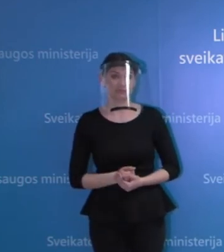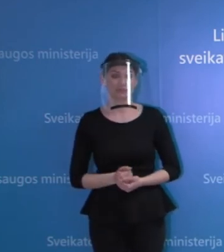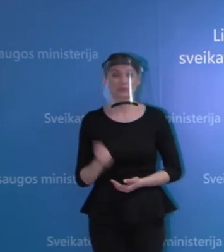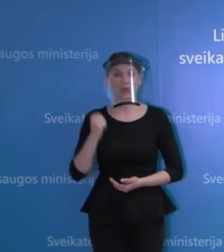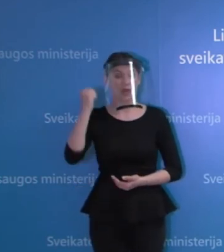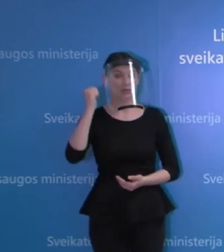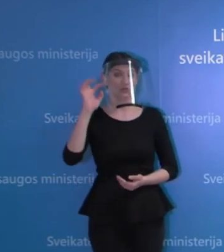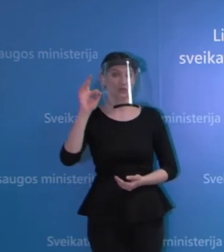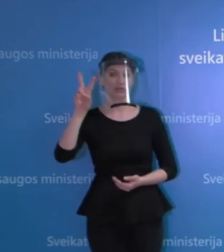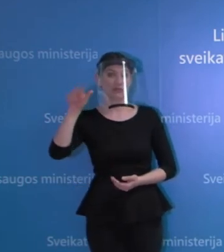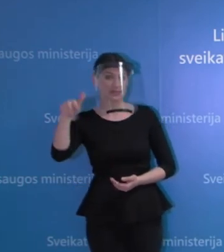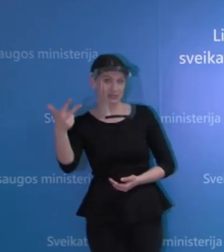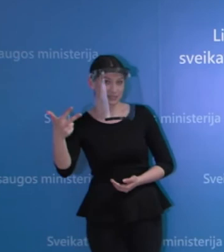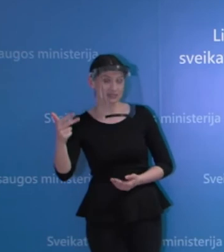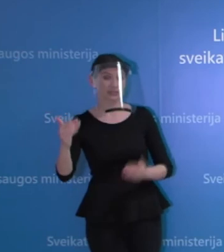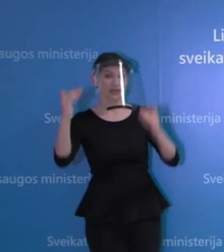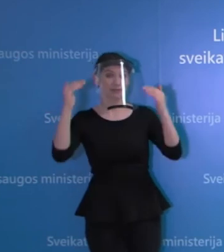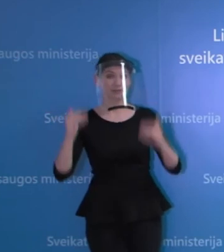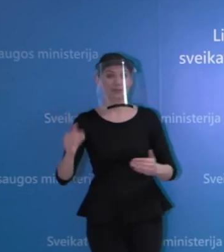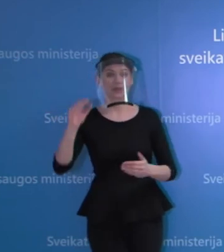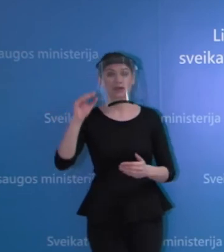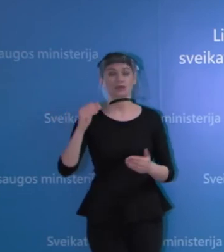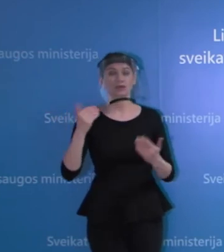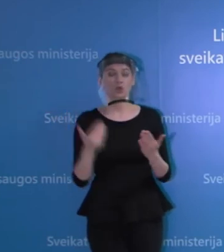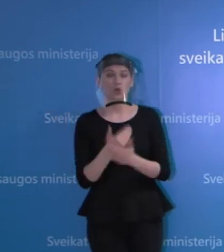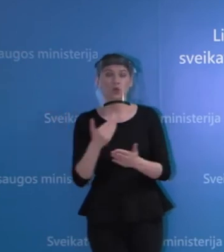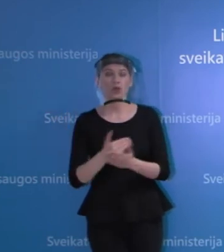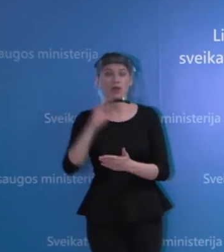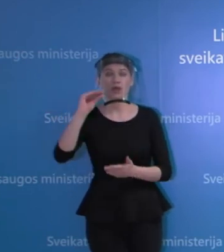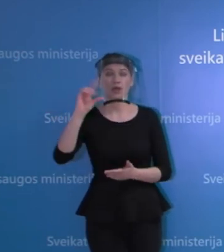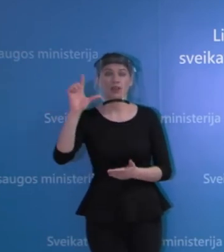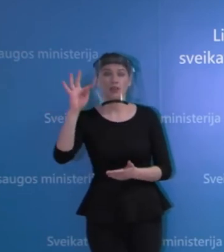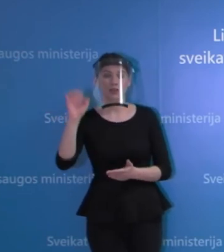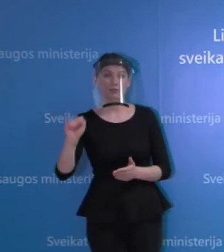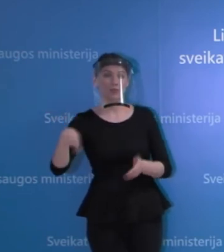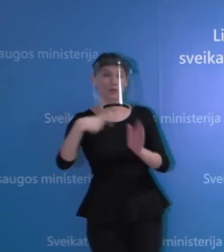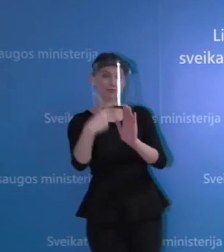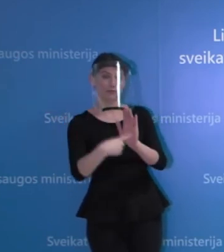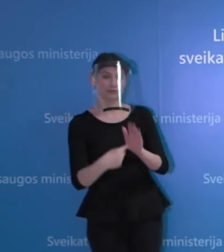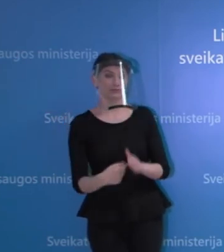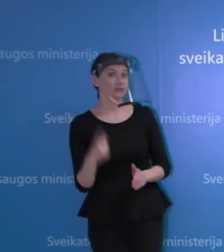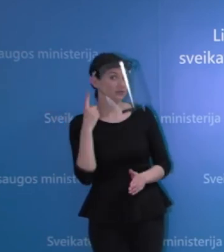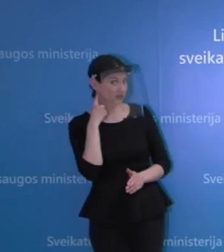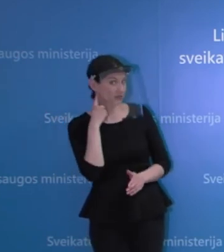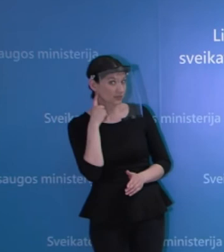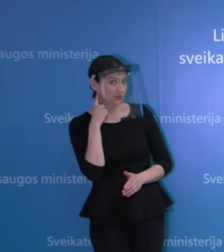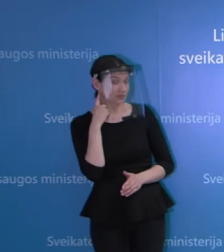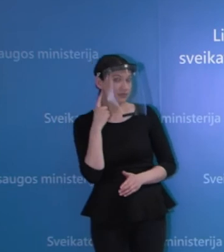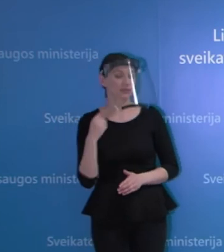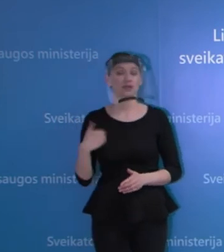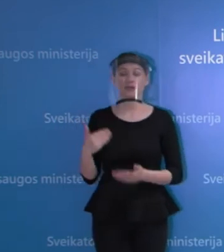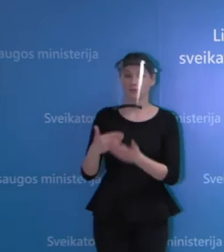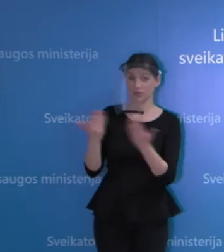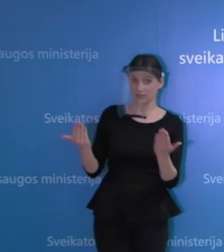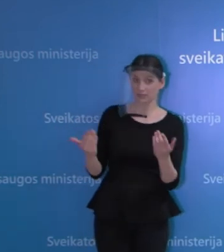Ačiū tavo trys už klausimus. Jungiamės prie naujieno agentūros LTA redakcijos. Sveiki, ar girdite mus? Labą